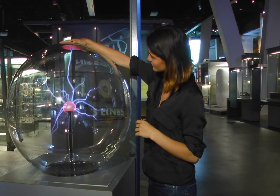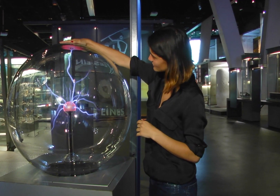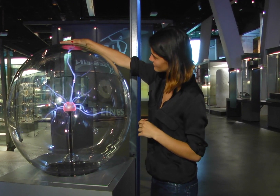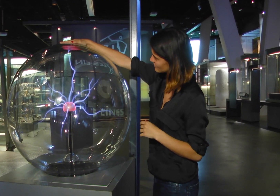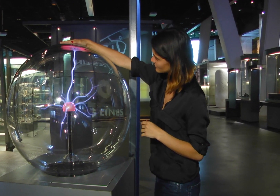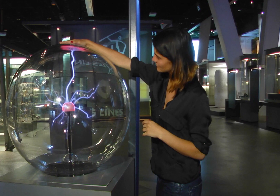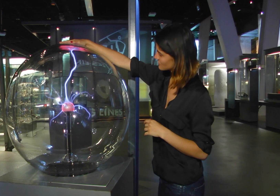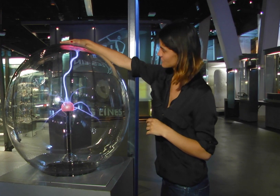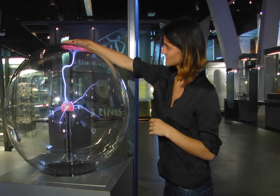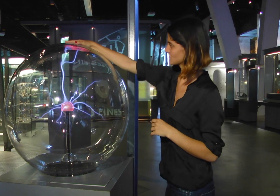matèria en un lloc